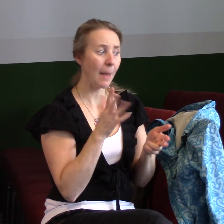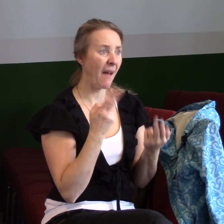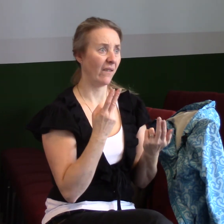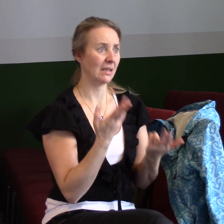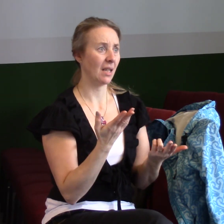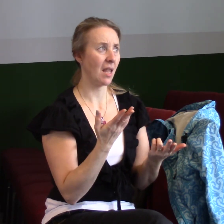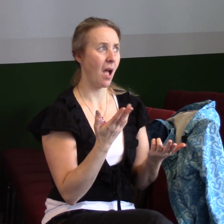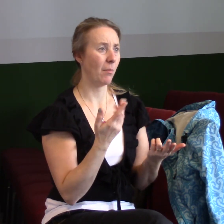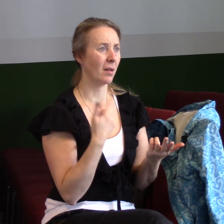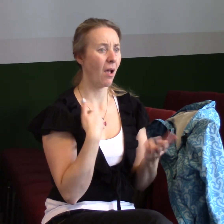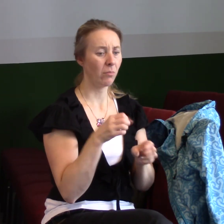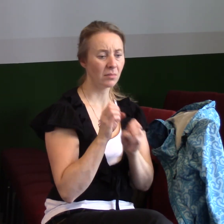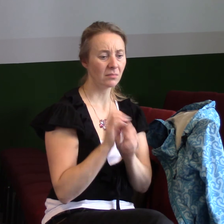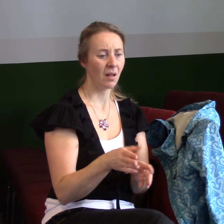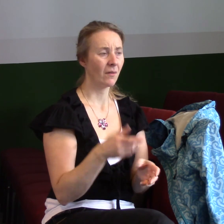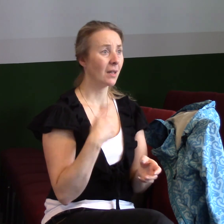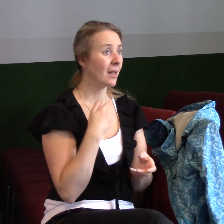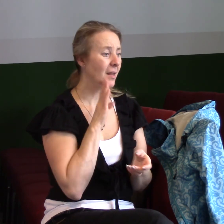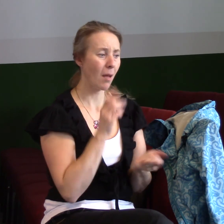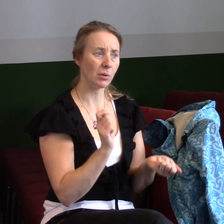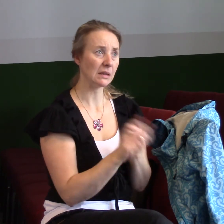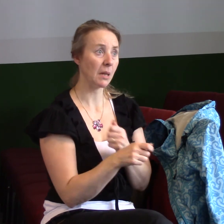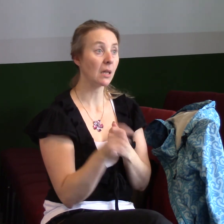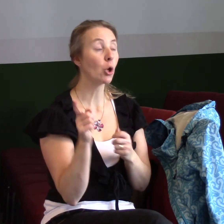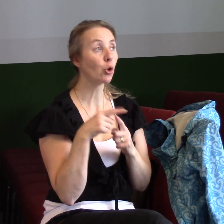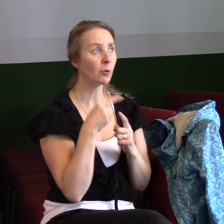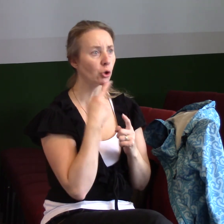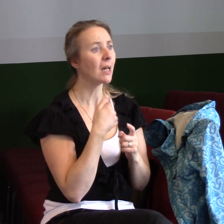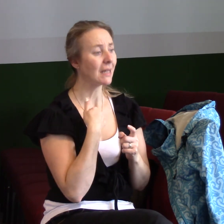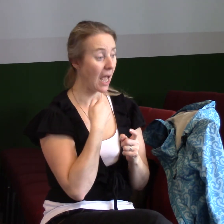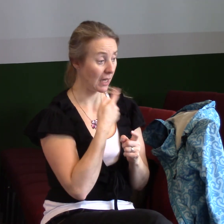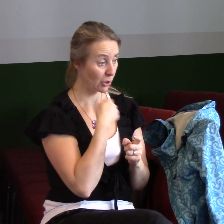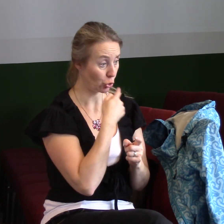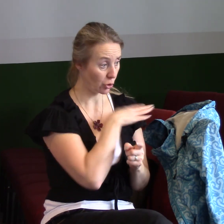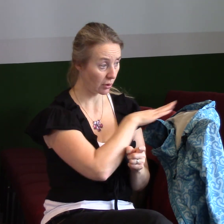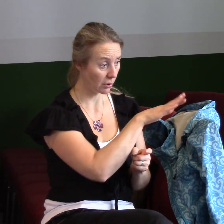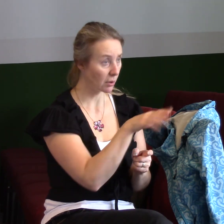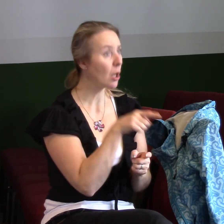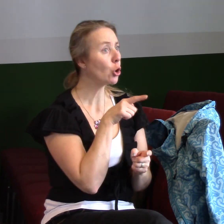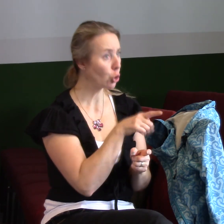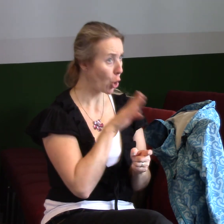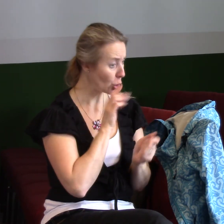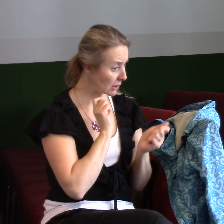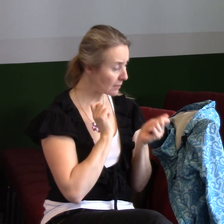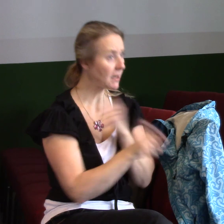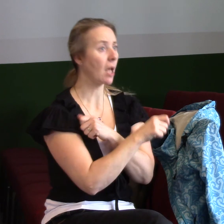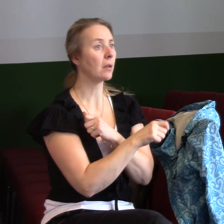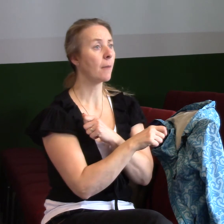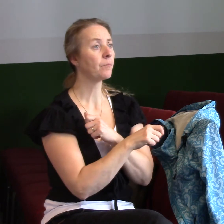Že to prostě se nezmění. A já ti chci říct, změní se to. Protože Biblia nelže. A boží slovo říká, že Ježíš přišel,